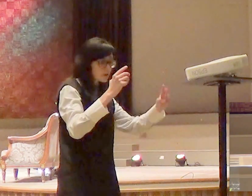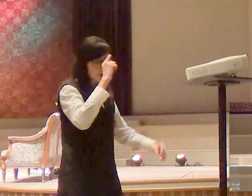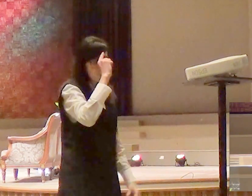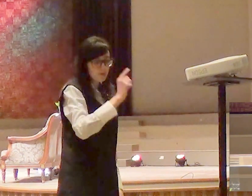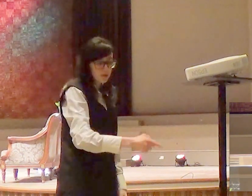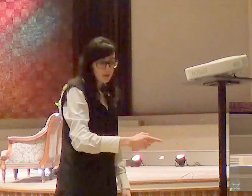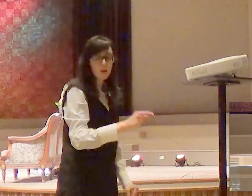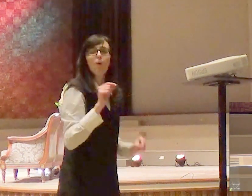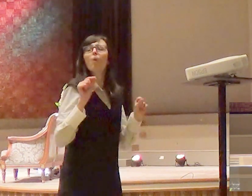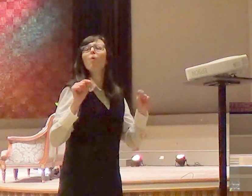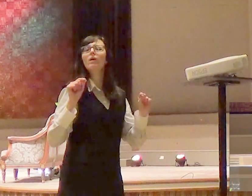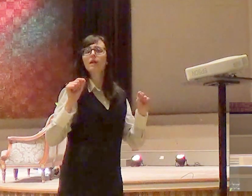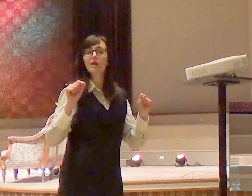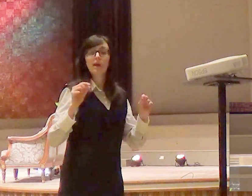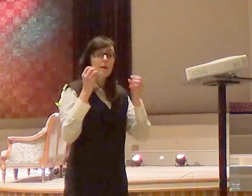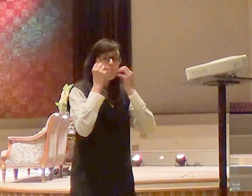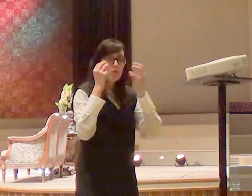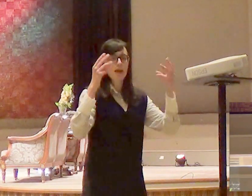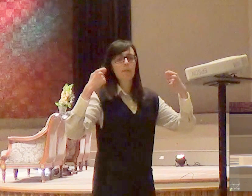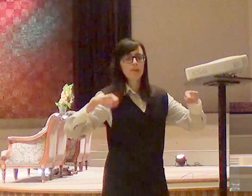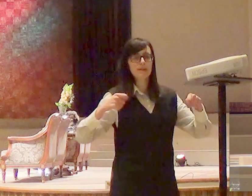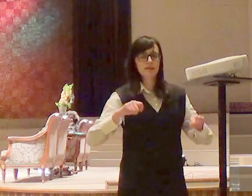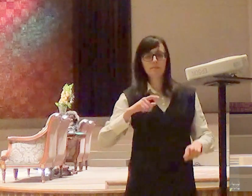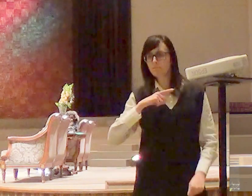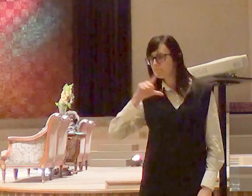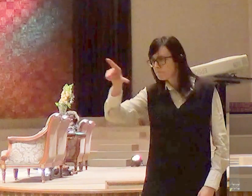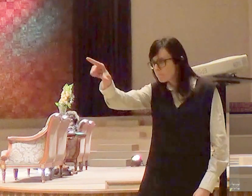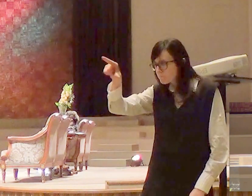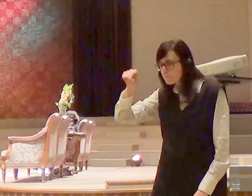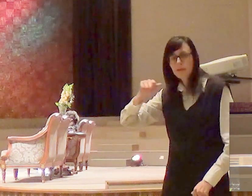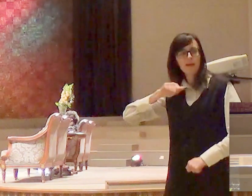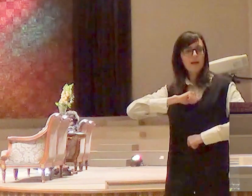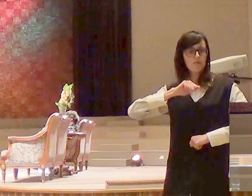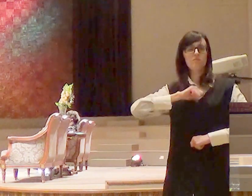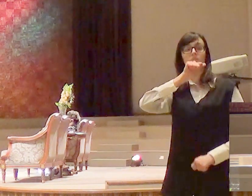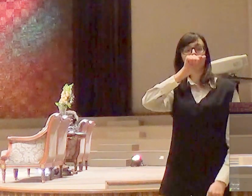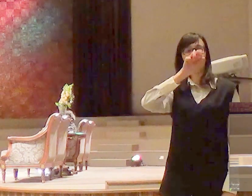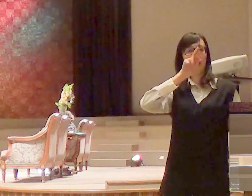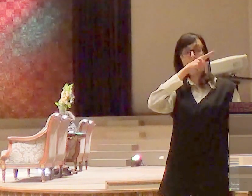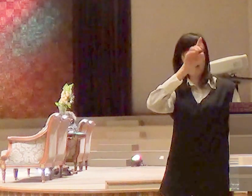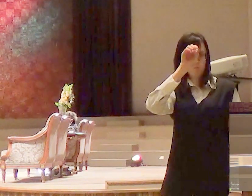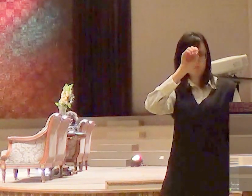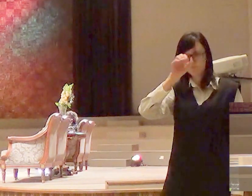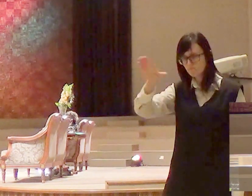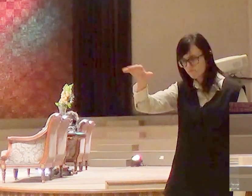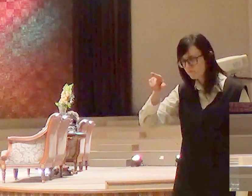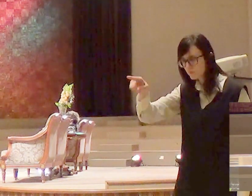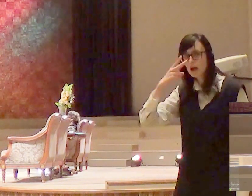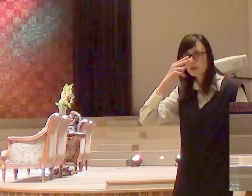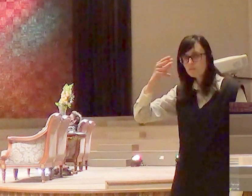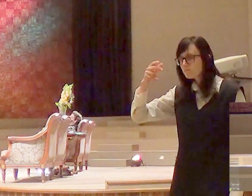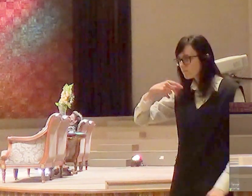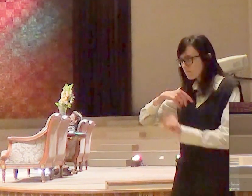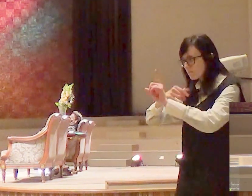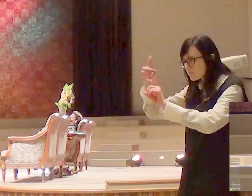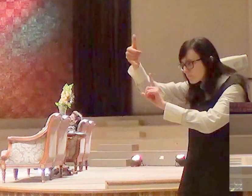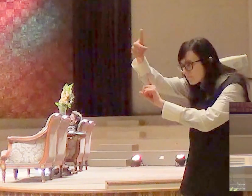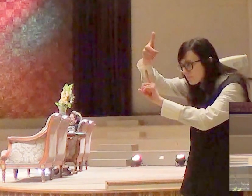separar Arão, e ungí-lo como sacerdote, e isso